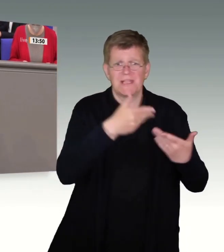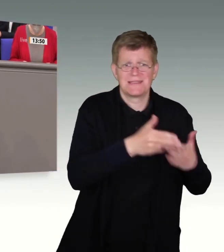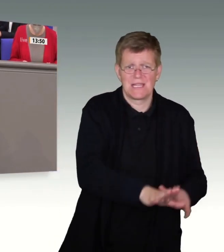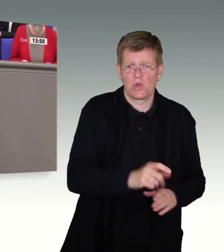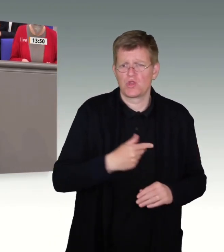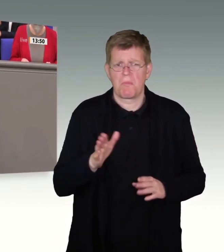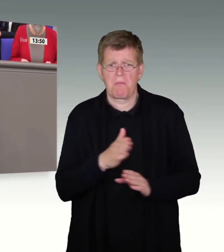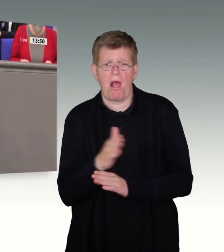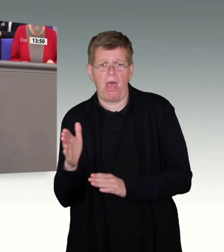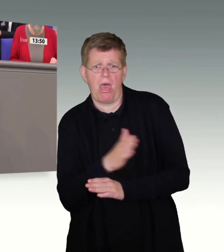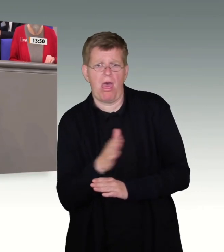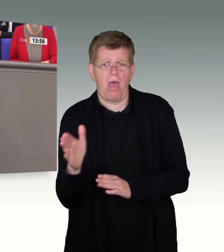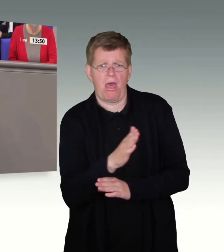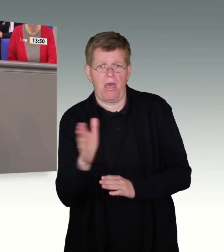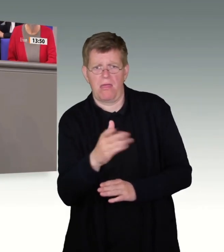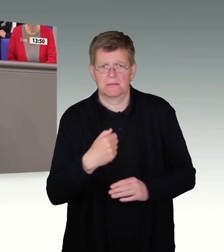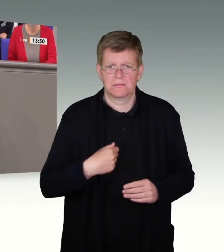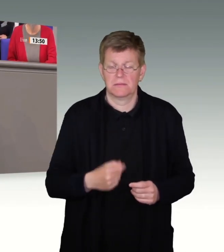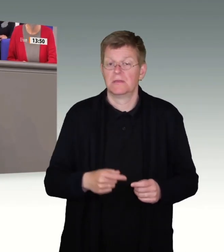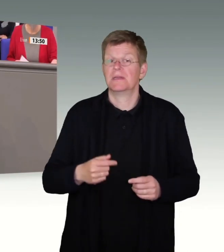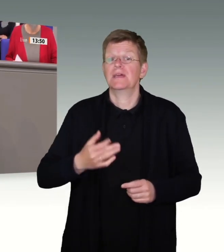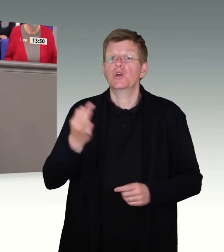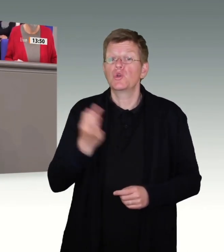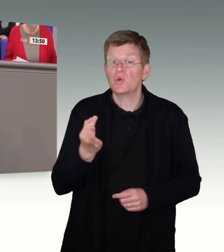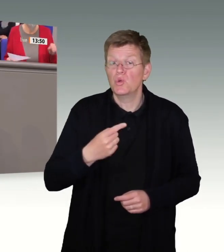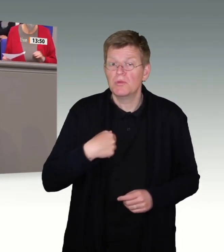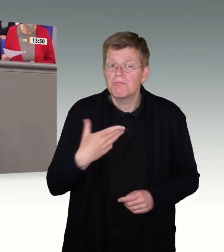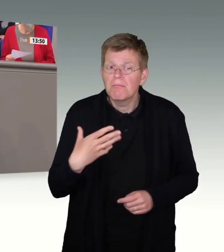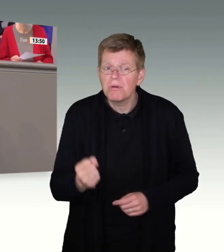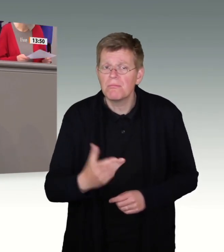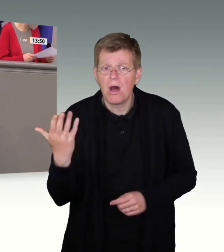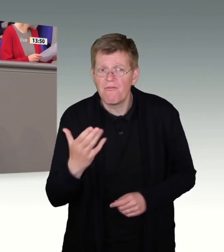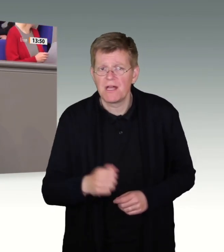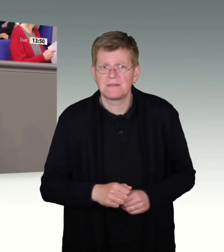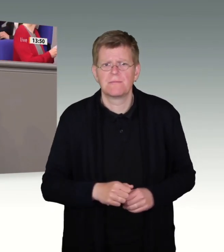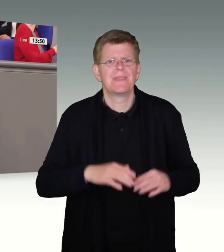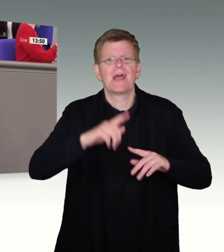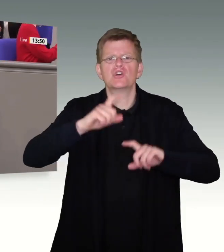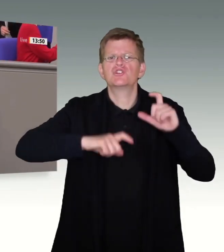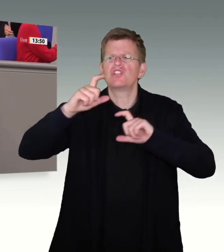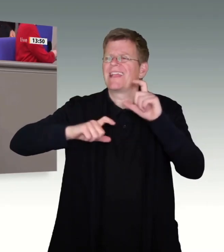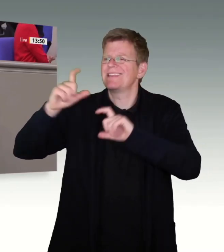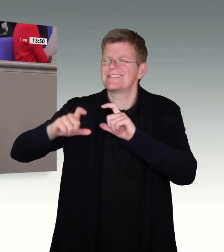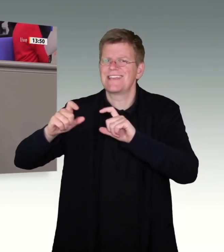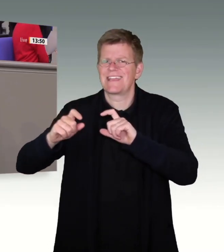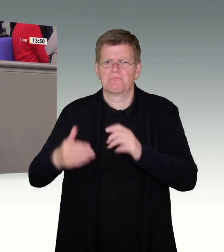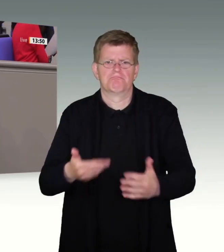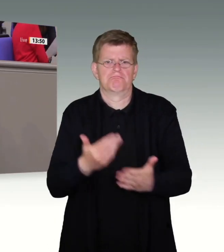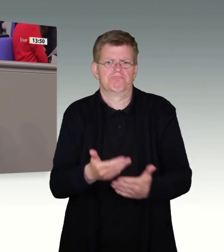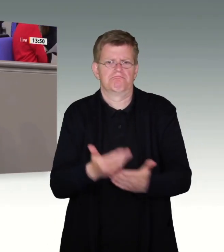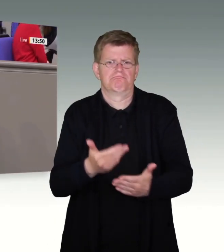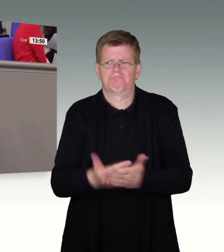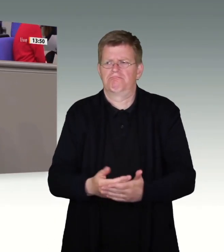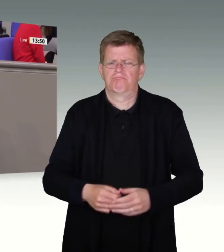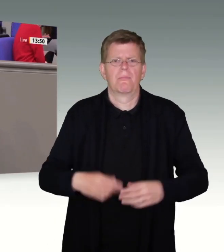Bei den Grünen habe ich festgestellt, dass die eigenen Statistiken valider sind als alle öffentlichen Statistiken der